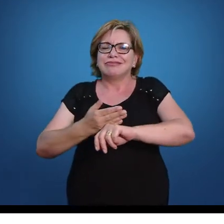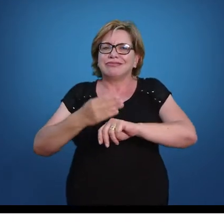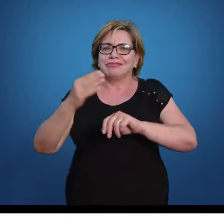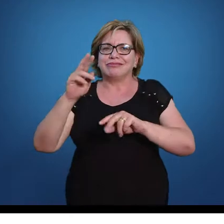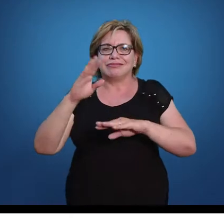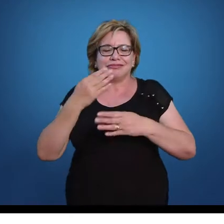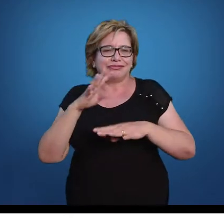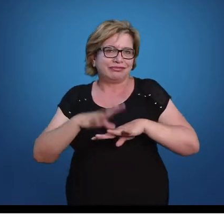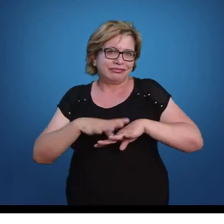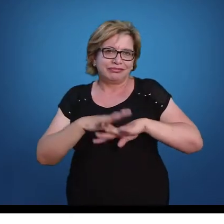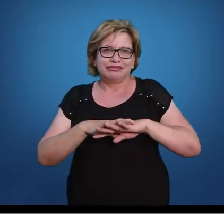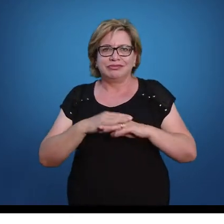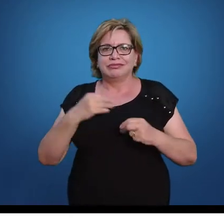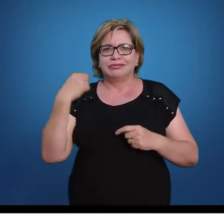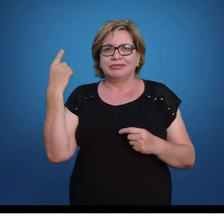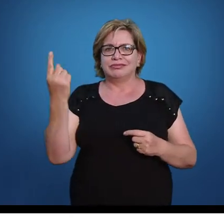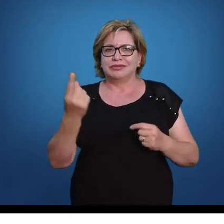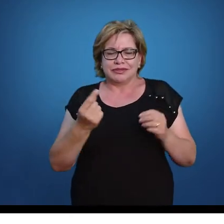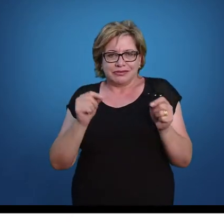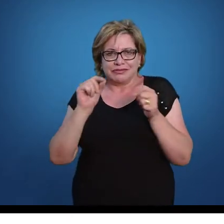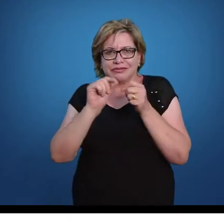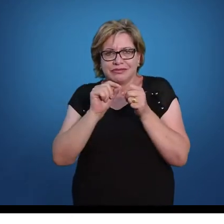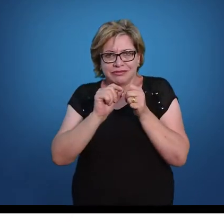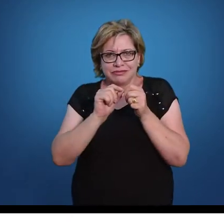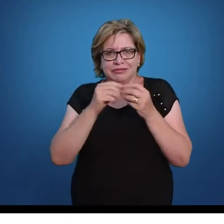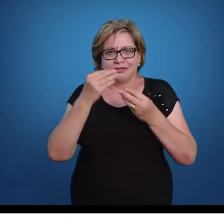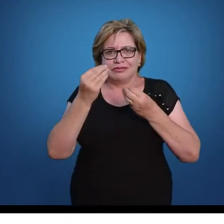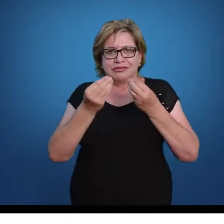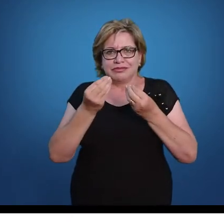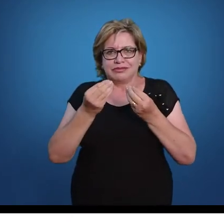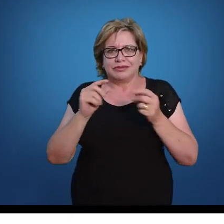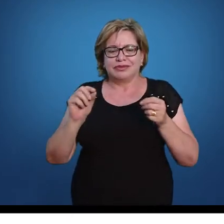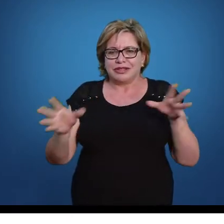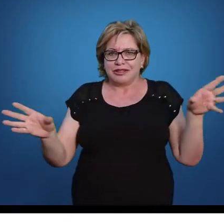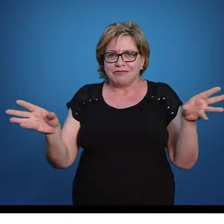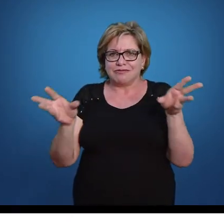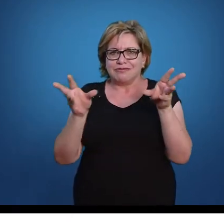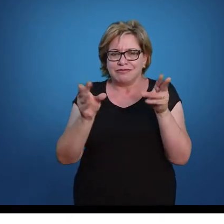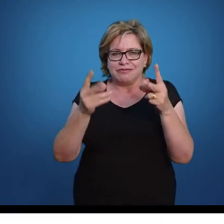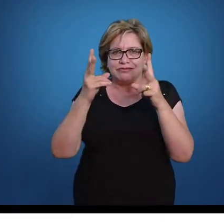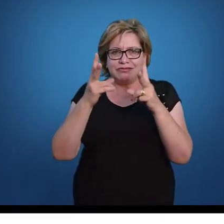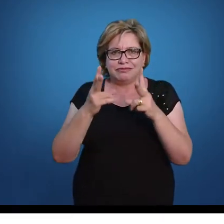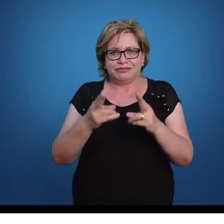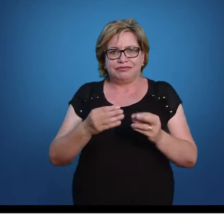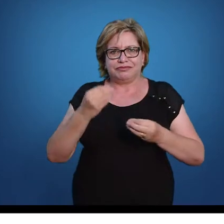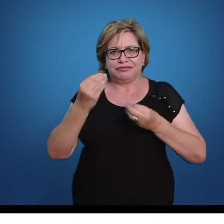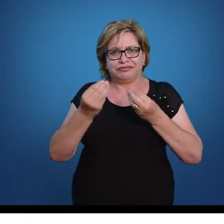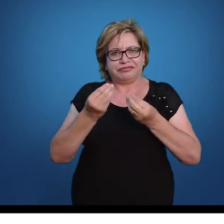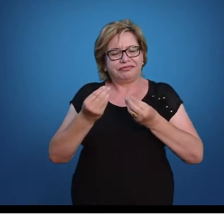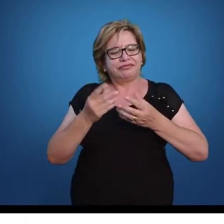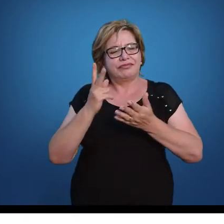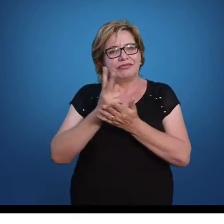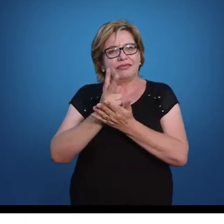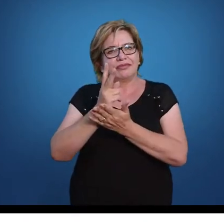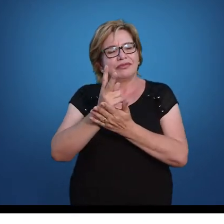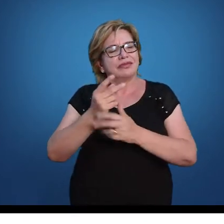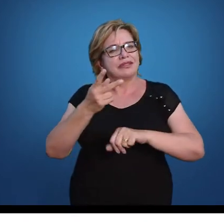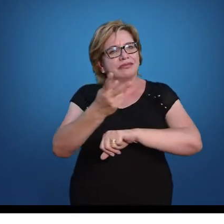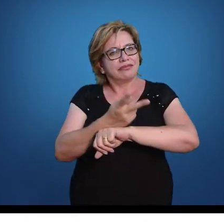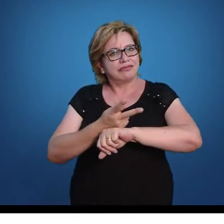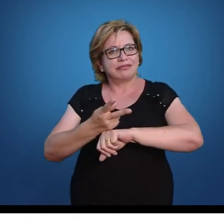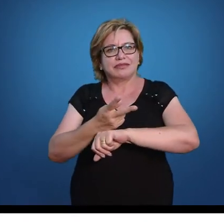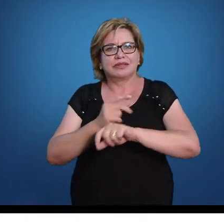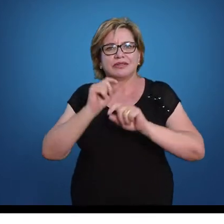matemática. Então a gente vai desenvolver ela e vai tornar ela igual. E essa é a ideia de você buscar o que